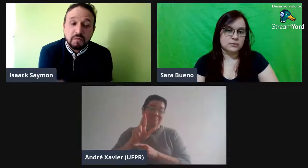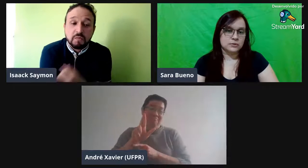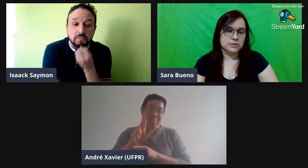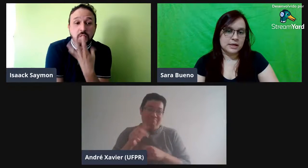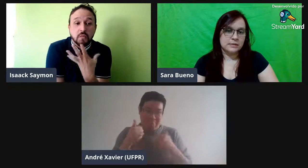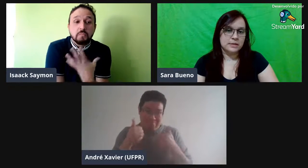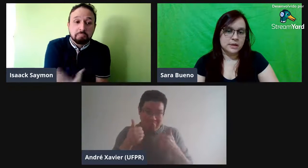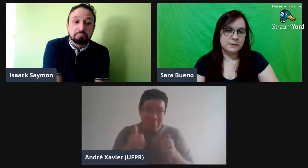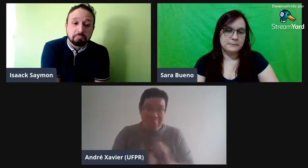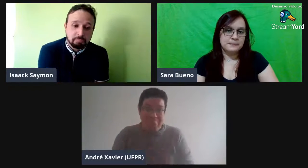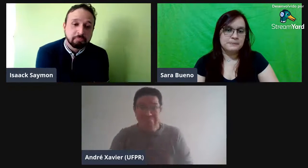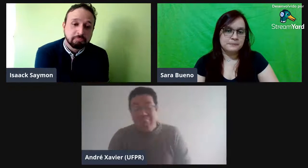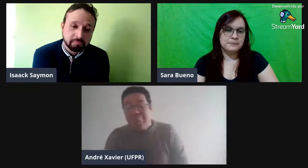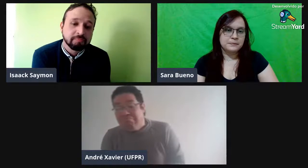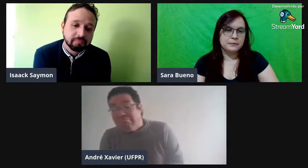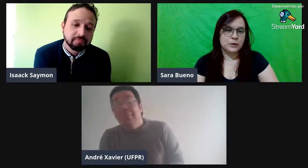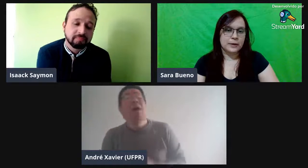o Zaymer, né? Ok?